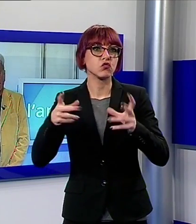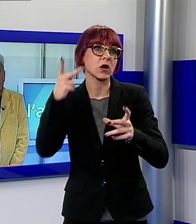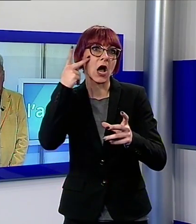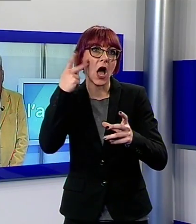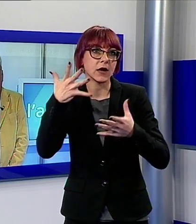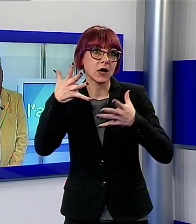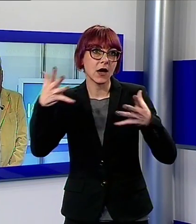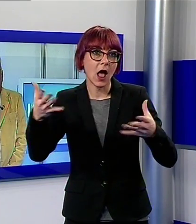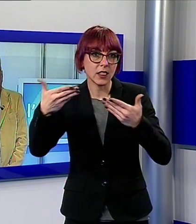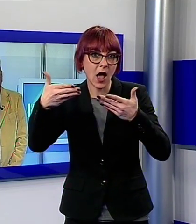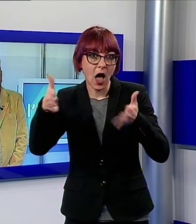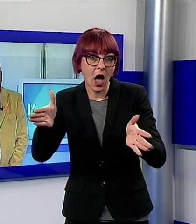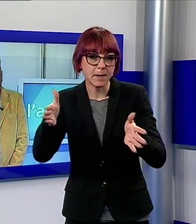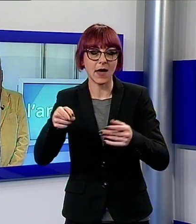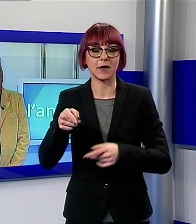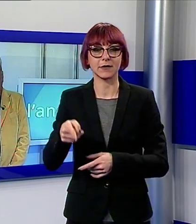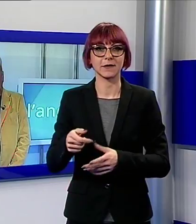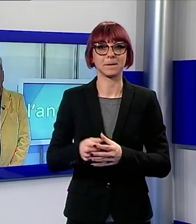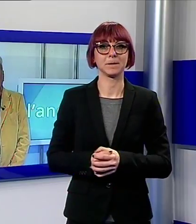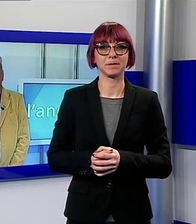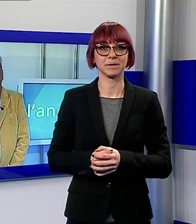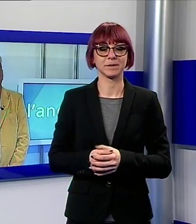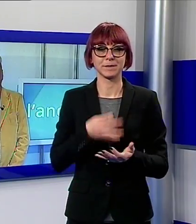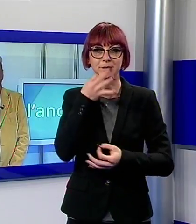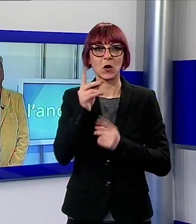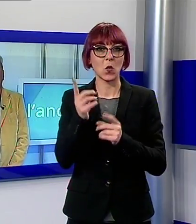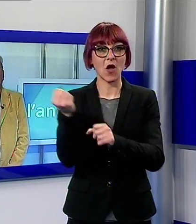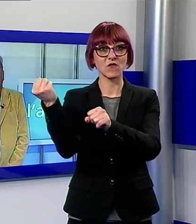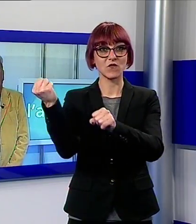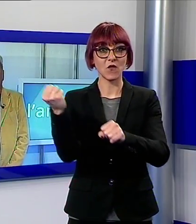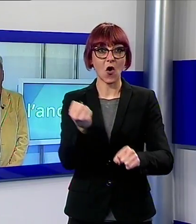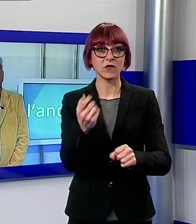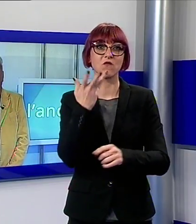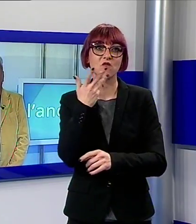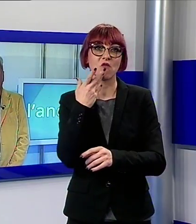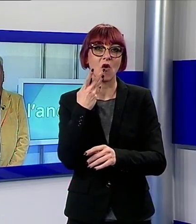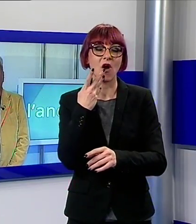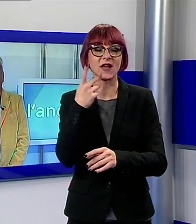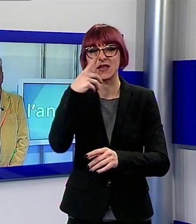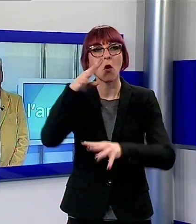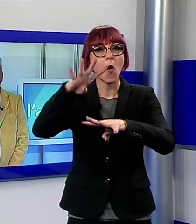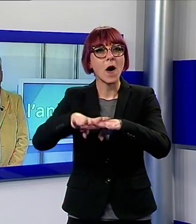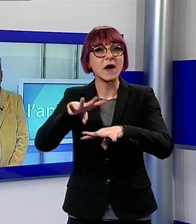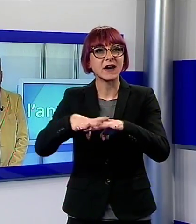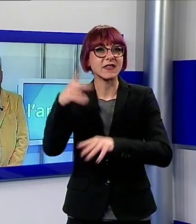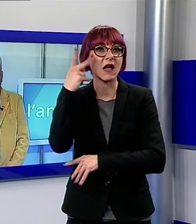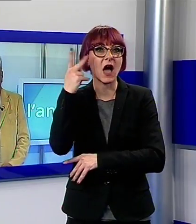e questo fa anche capire come la fondazione punti ad un sistema Cannevale che vada ben oltre i cinque